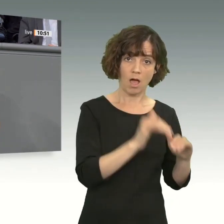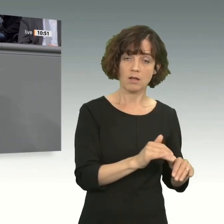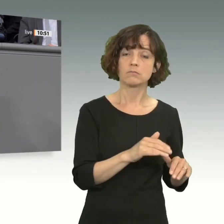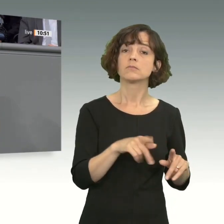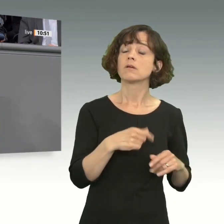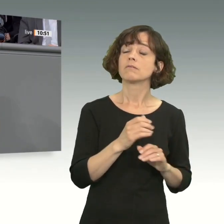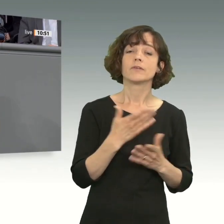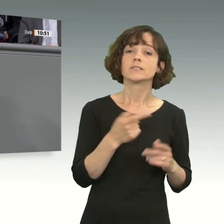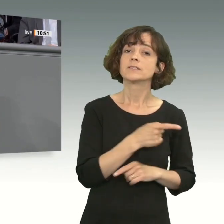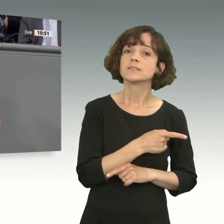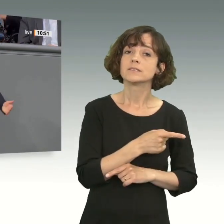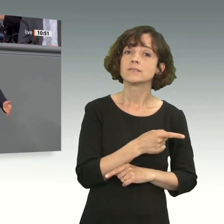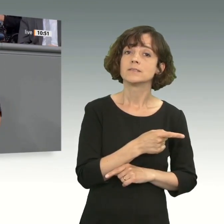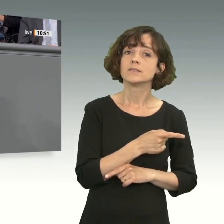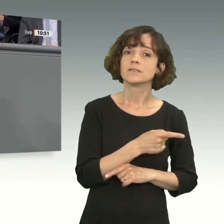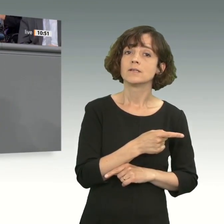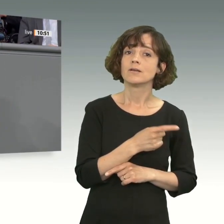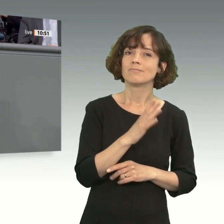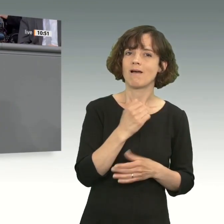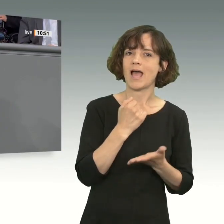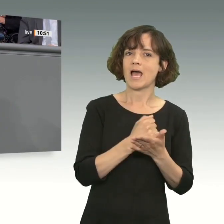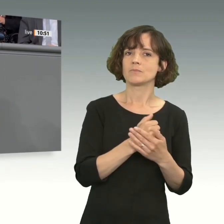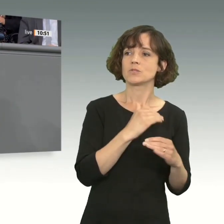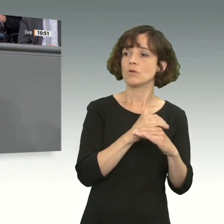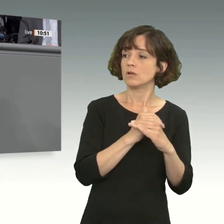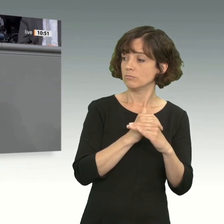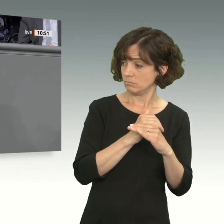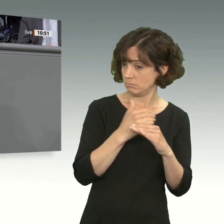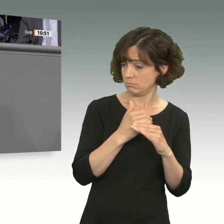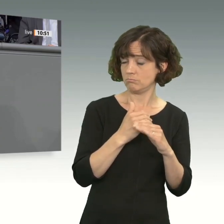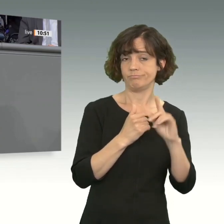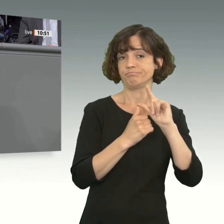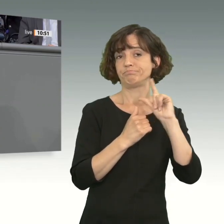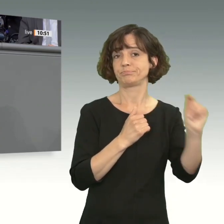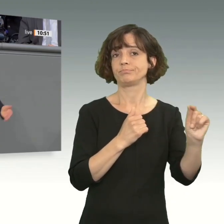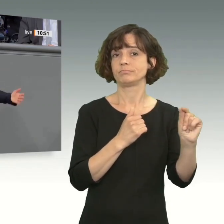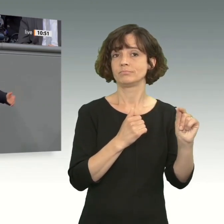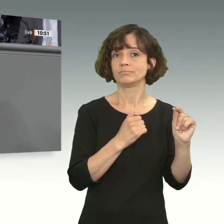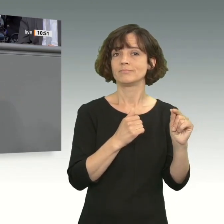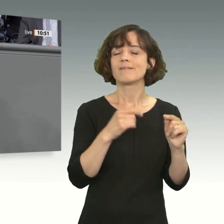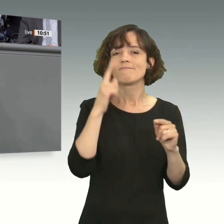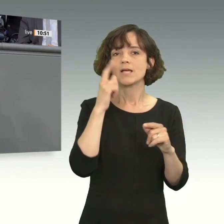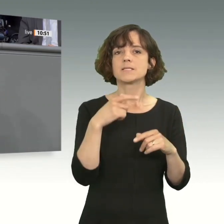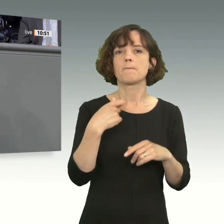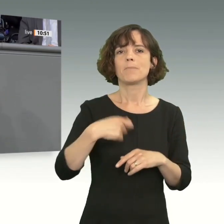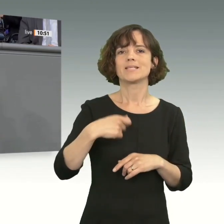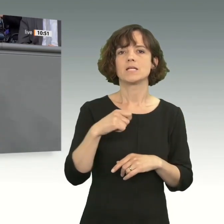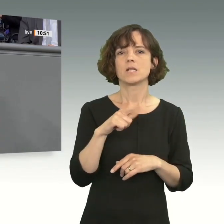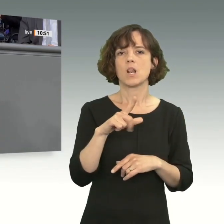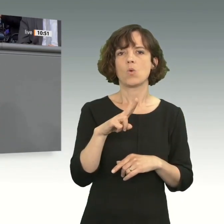demonstrativ. Ihr Amtskollege auf Reisen gegangen, hat das Land verlassen. Und wir wissen, Präsident Lula hat nicht umsonst bei